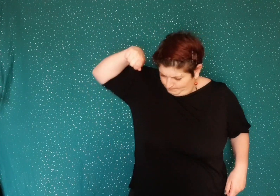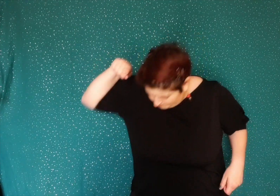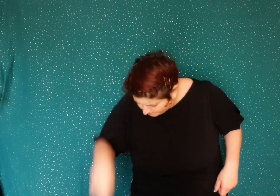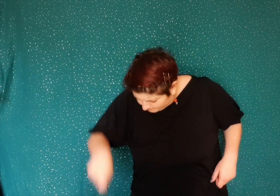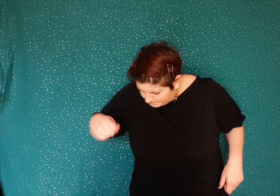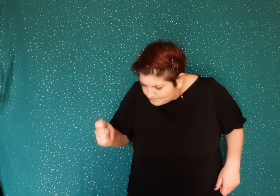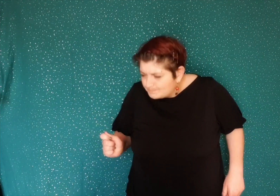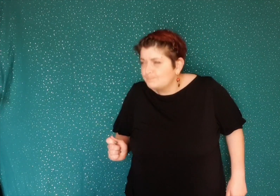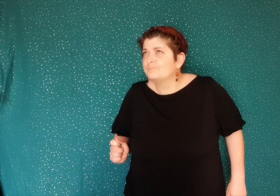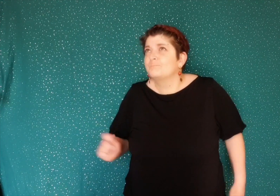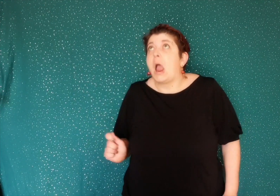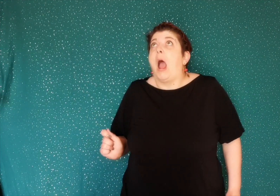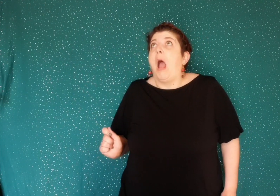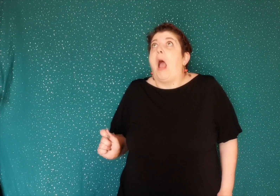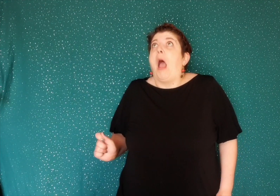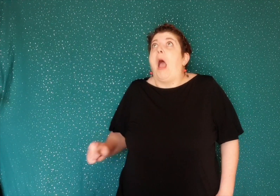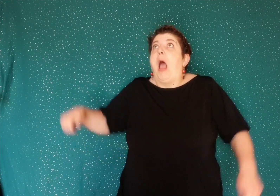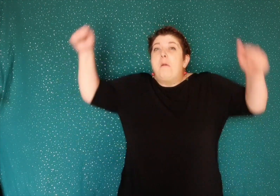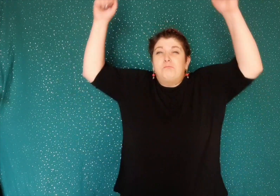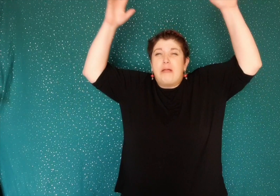soudain soudain et bien